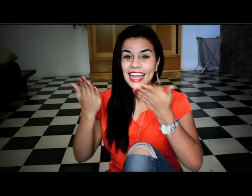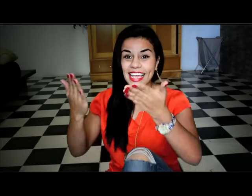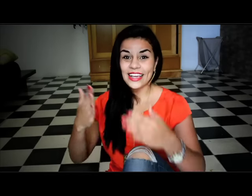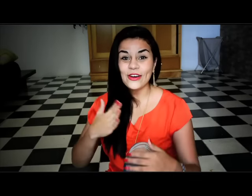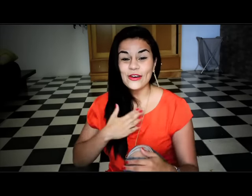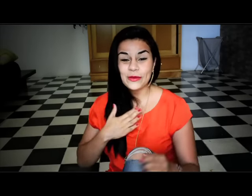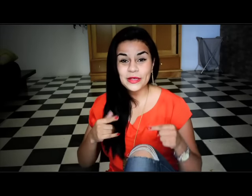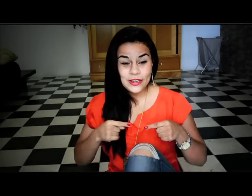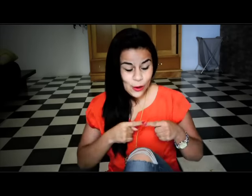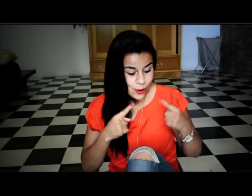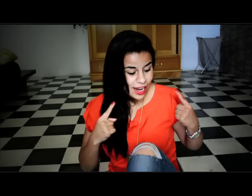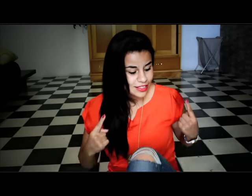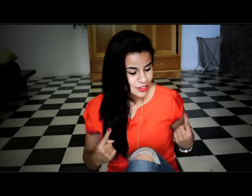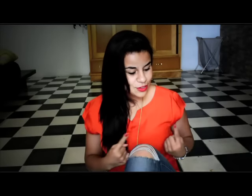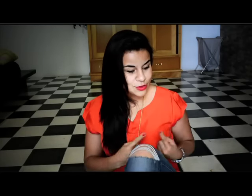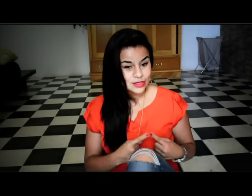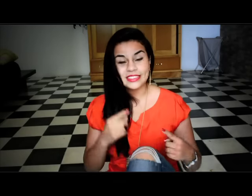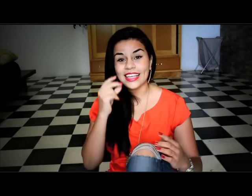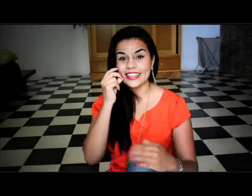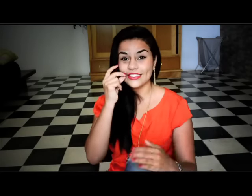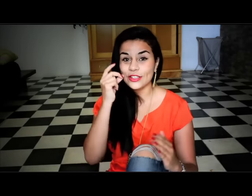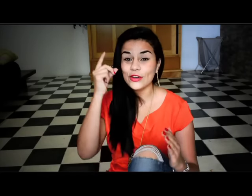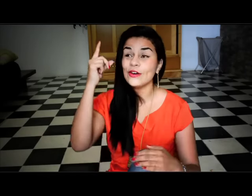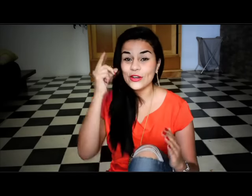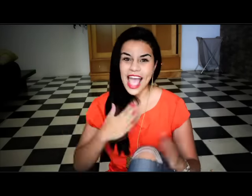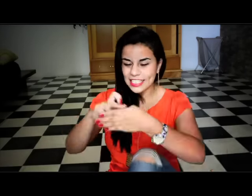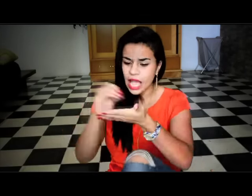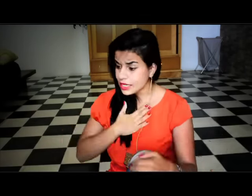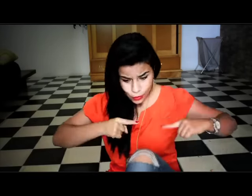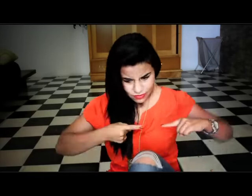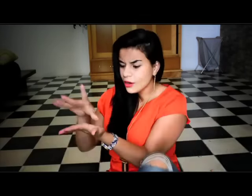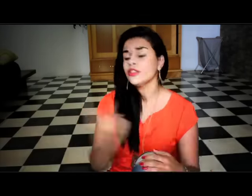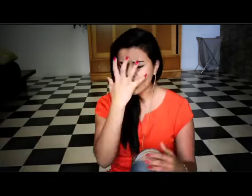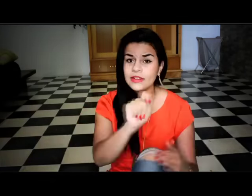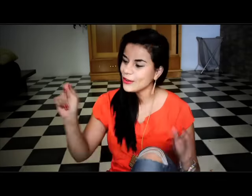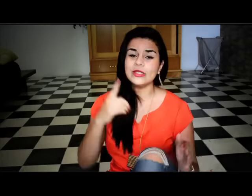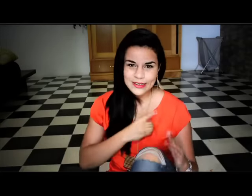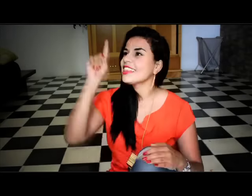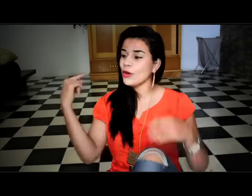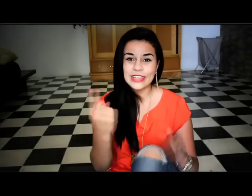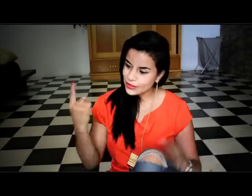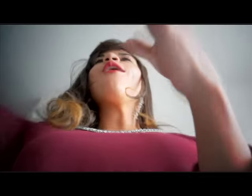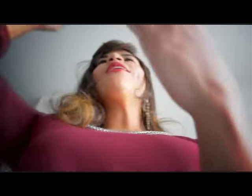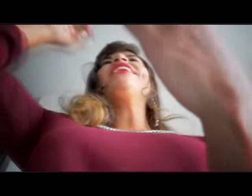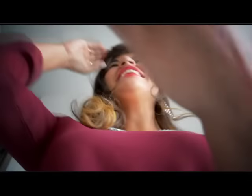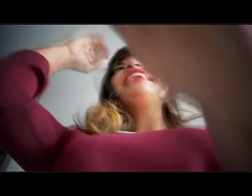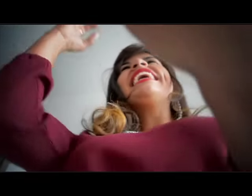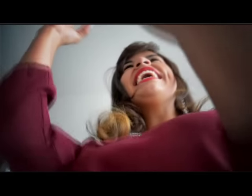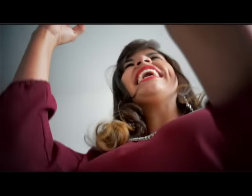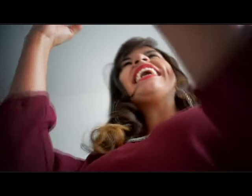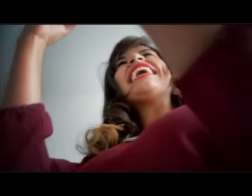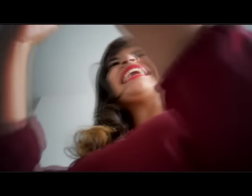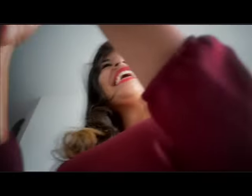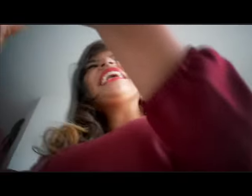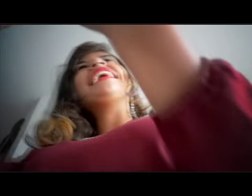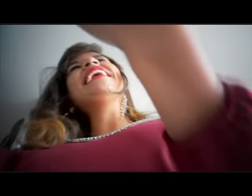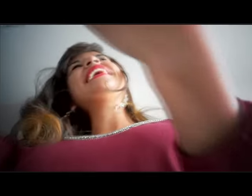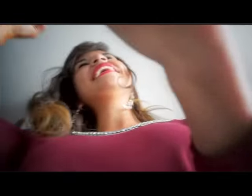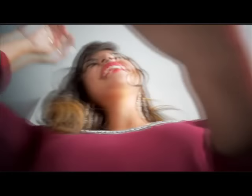Junto con otros amigos empezaron a enseñar esta especial forma de comunicarse y utilizan estos movimientos y expresiones a través de las manos con canciones